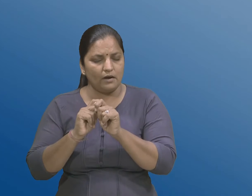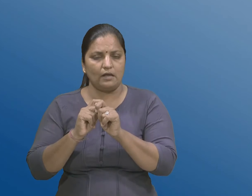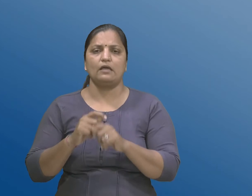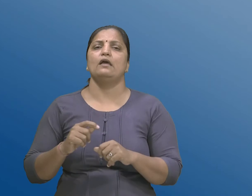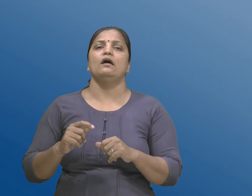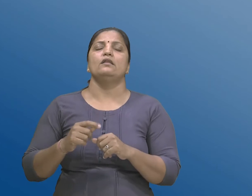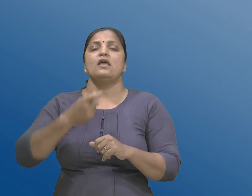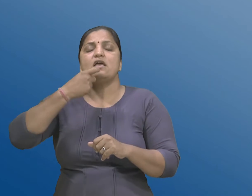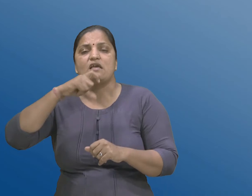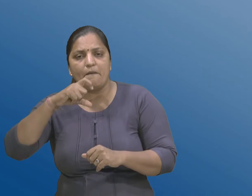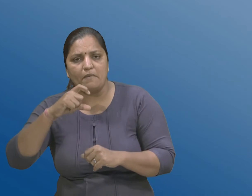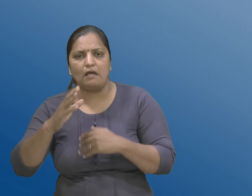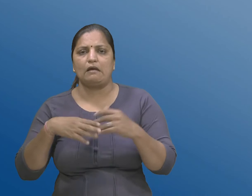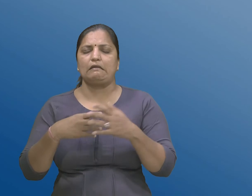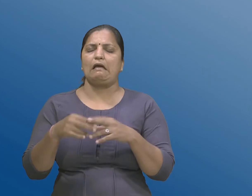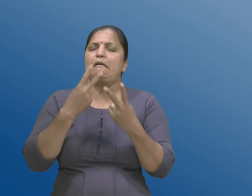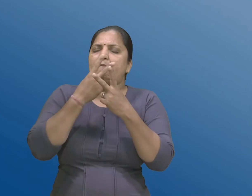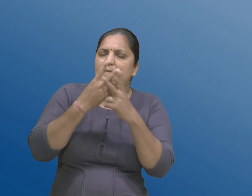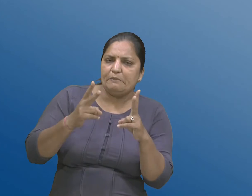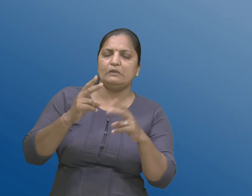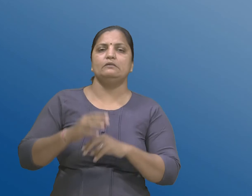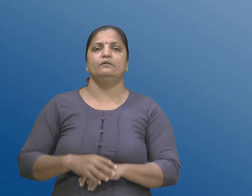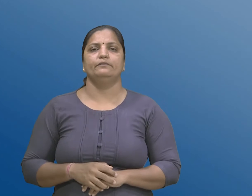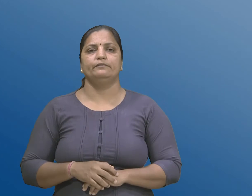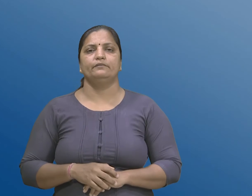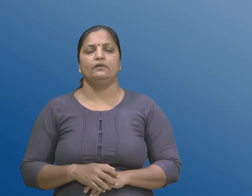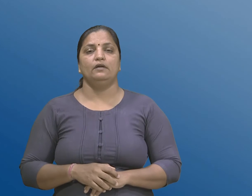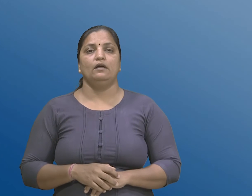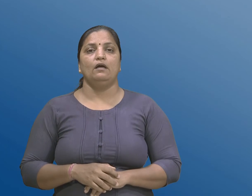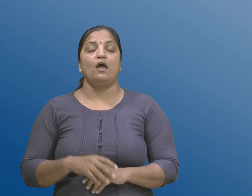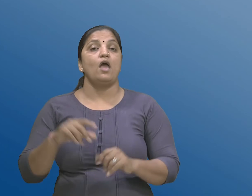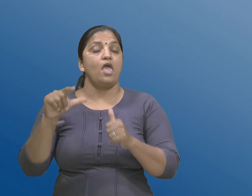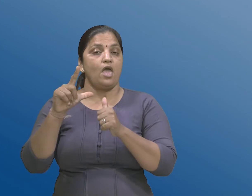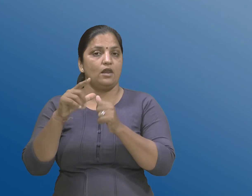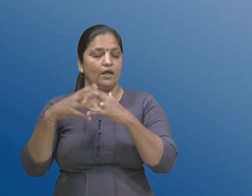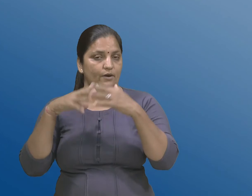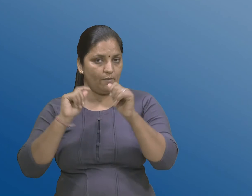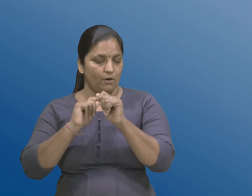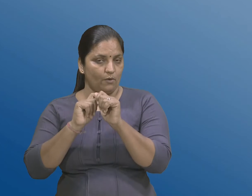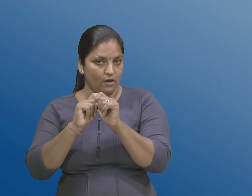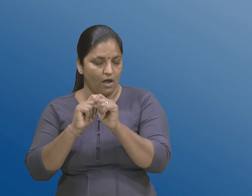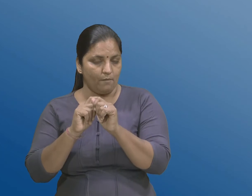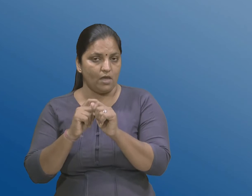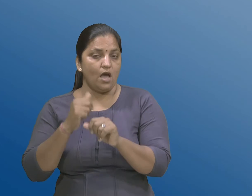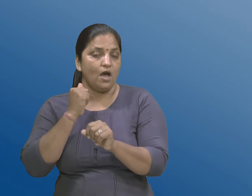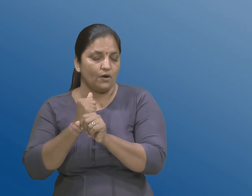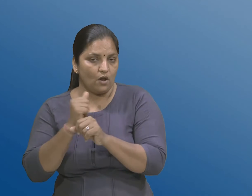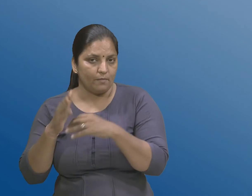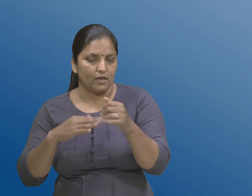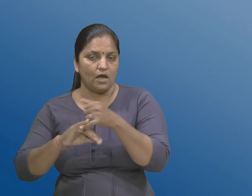फर्याद के अन्य कोई कानूनी कारेवाही यथा योग्य सरकार अथ्वा यथा योग्य सरकार नो